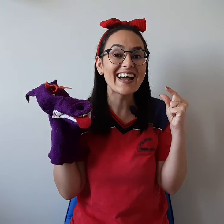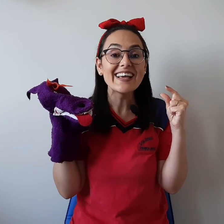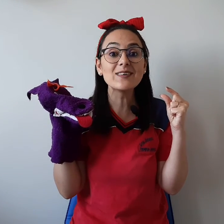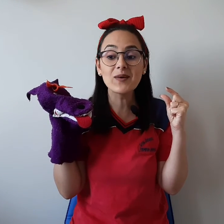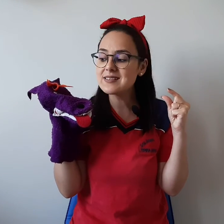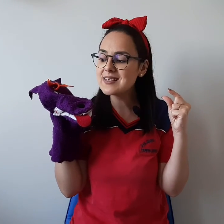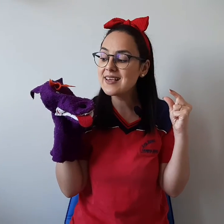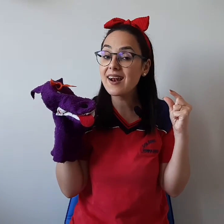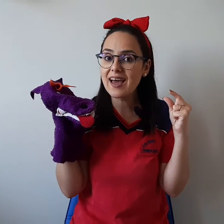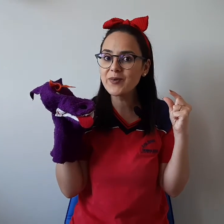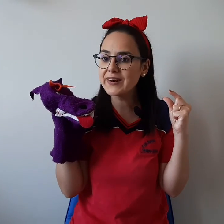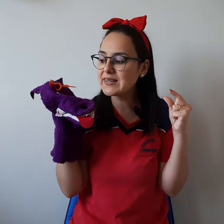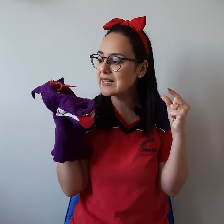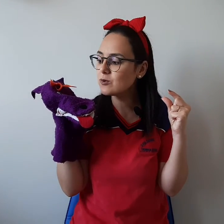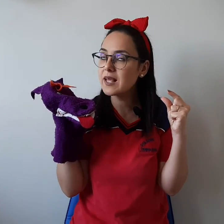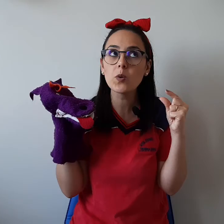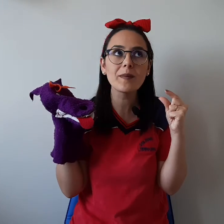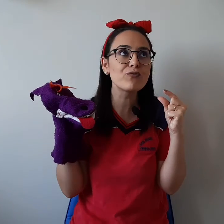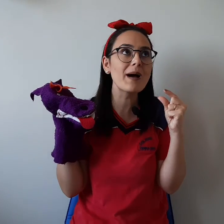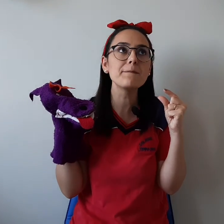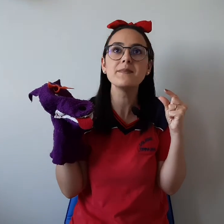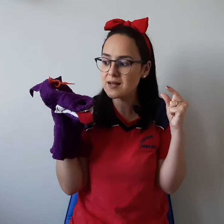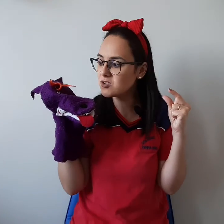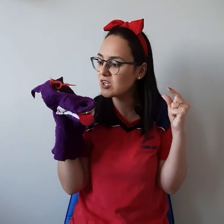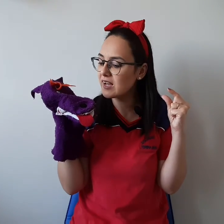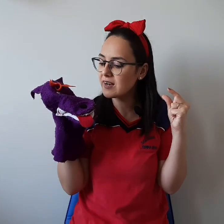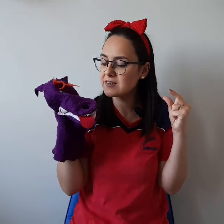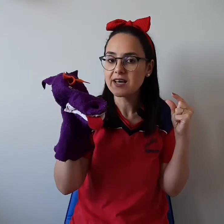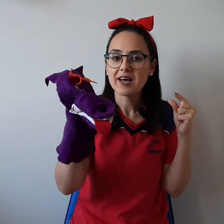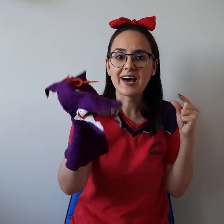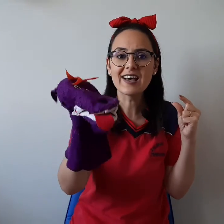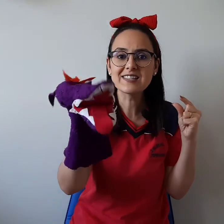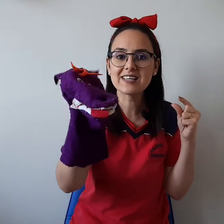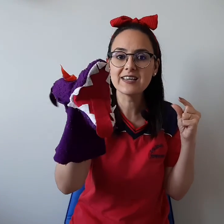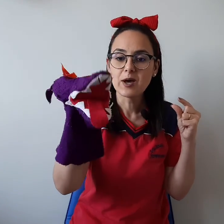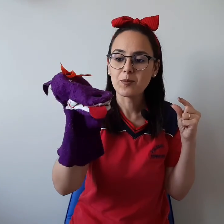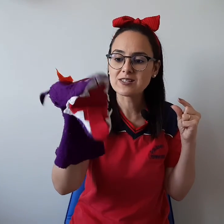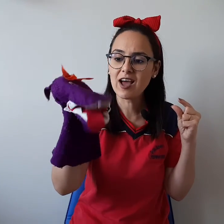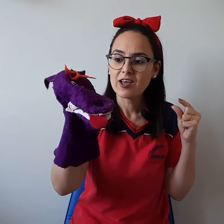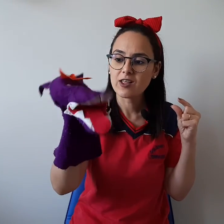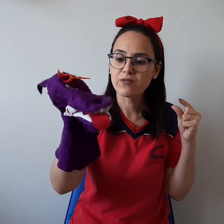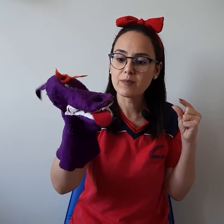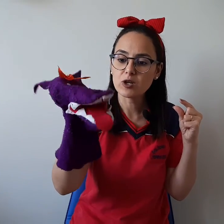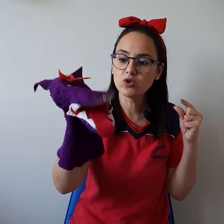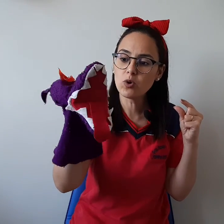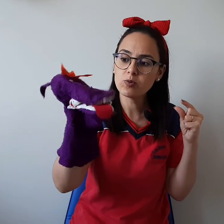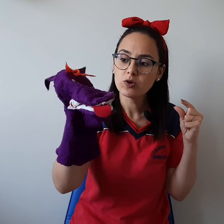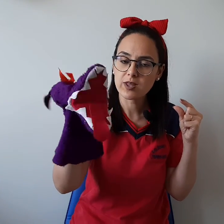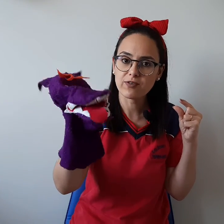Ah, então quer dizer que lá no Rio Encantado Tem uma família de jacarés Ah, sim Mas lá tem família de lobo